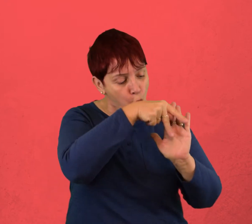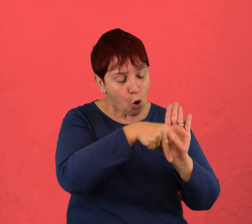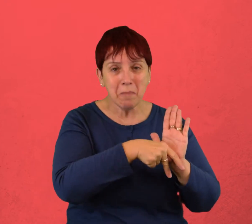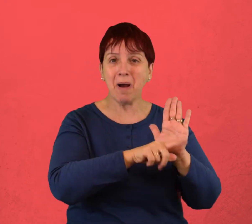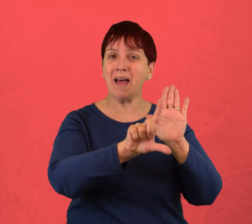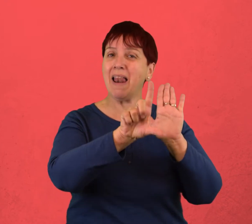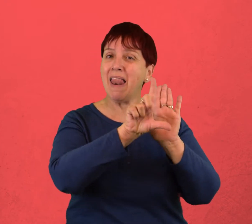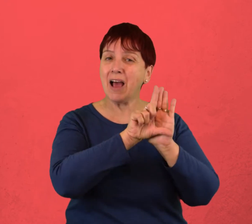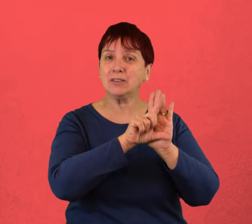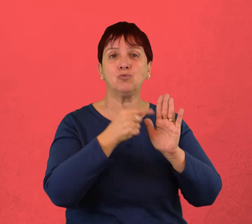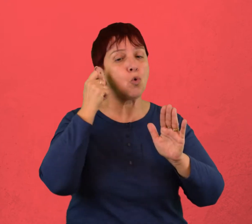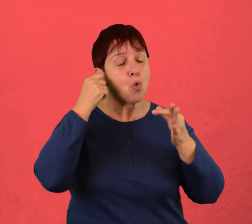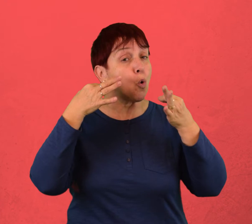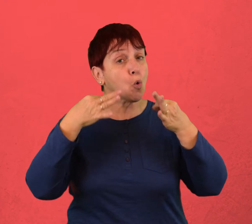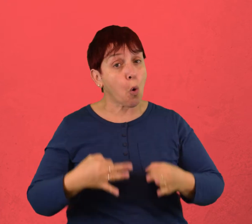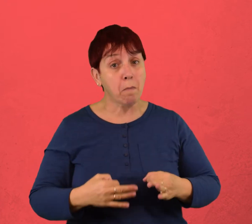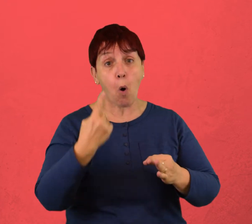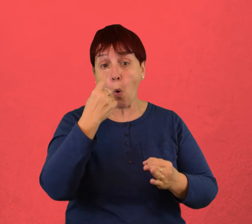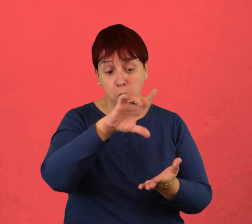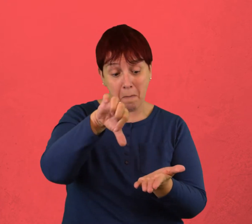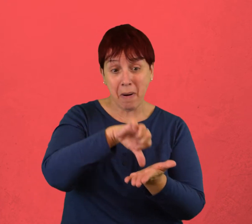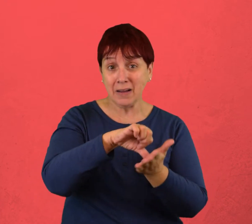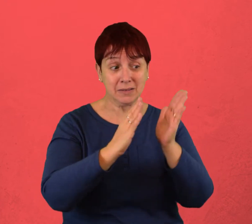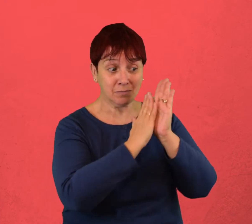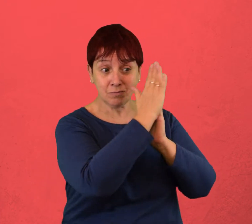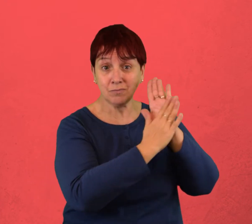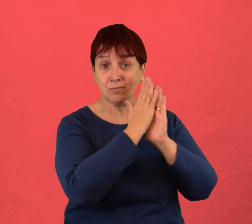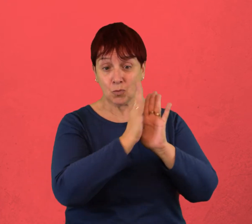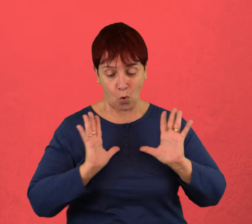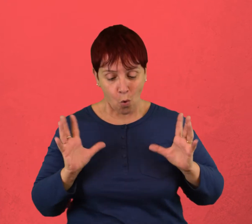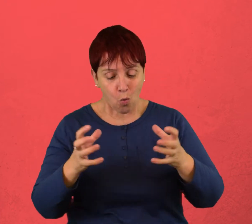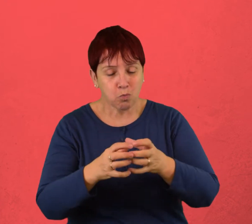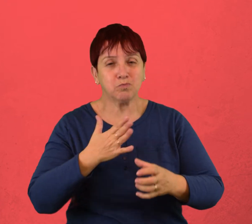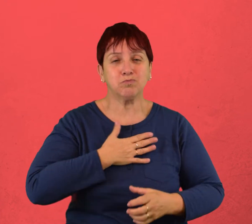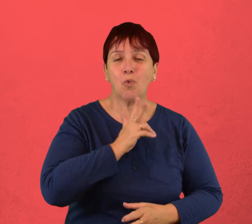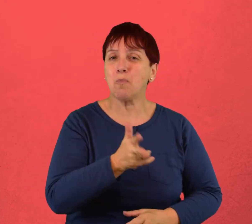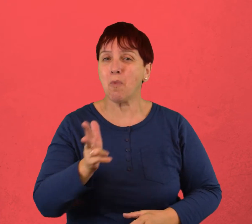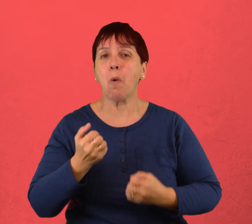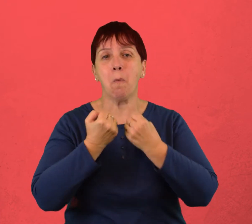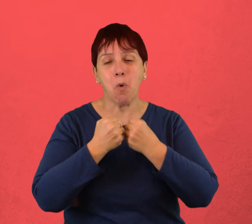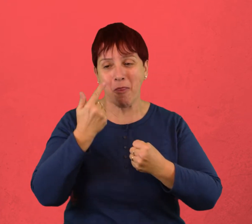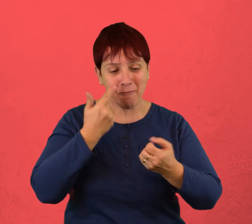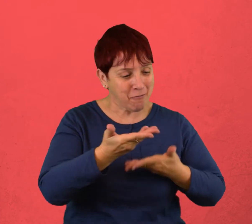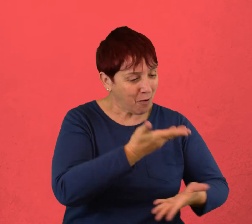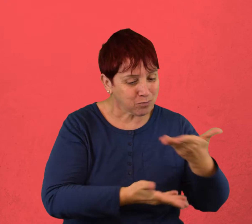y leyes que rigen para un territorio y para un grupo humano para que sea posible la convivencia social.